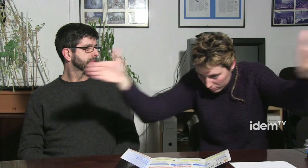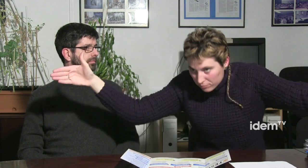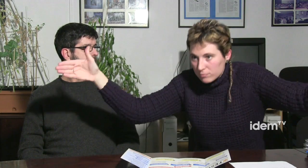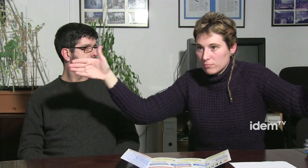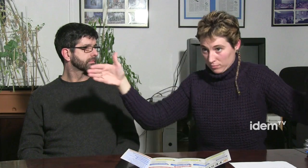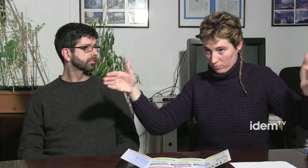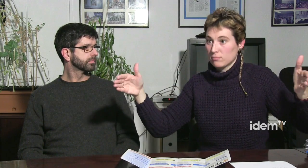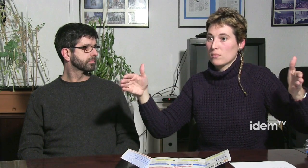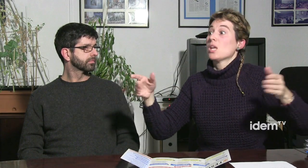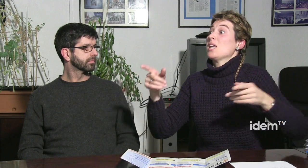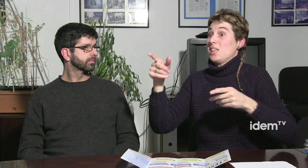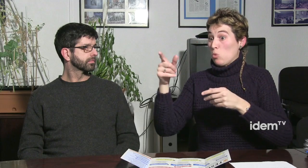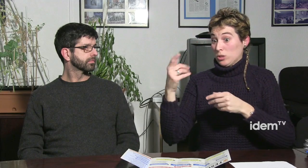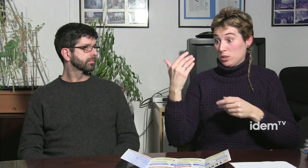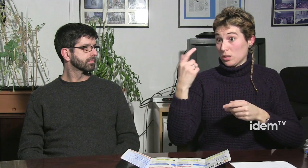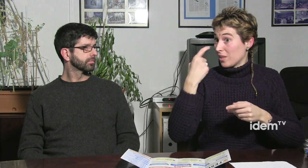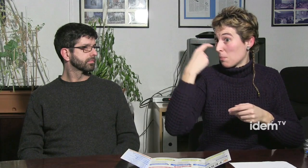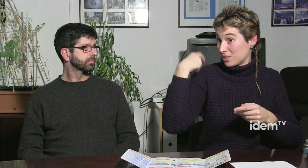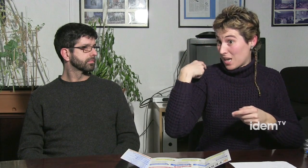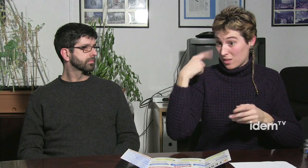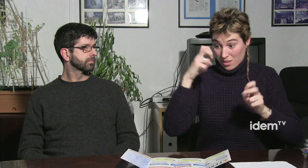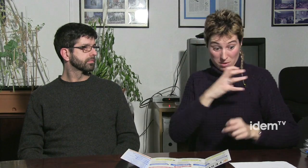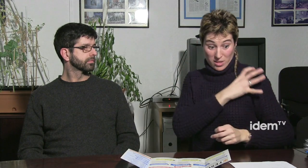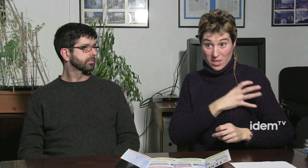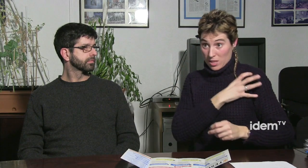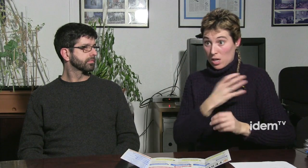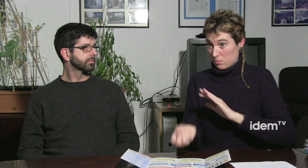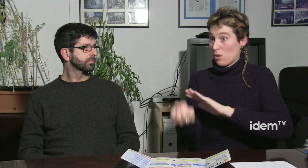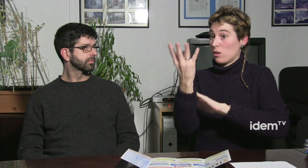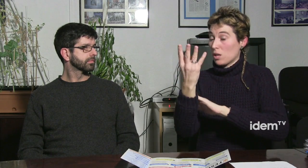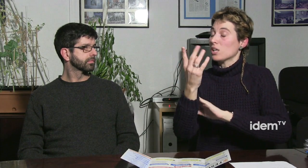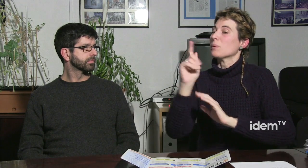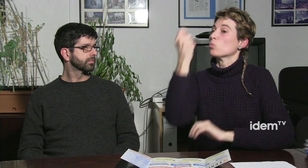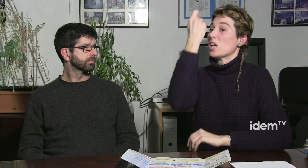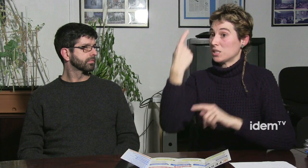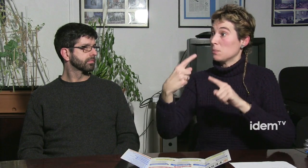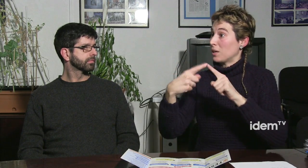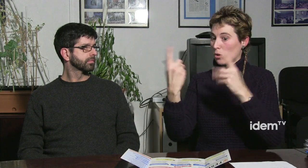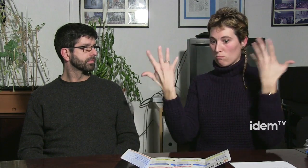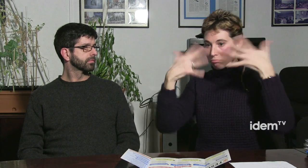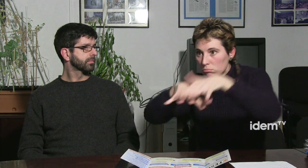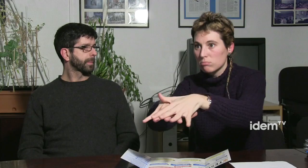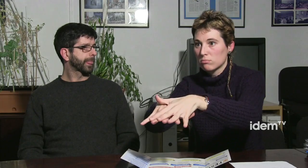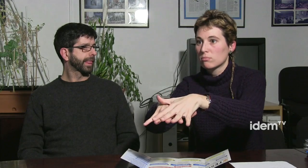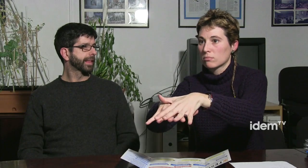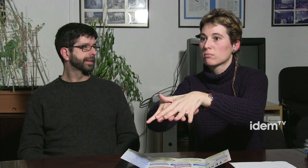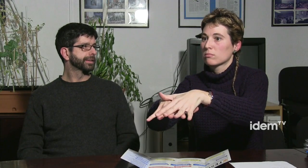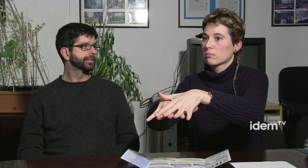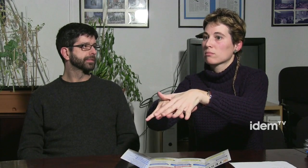perquè sempre hem estat i en minoria ens interessa obrir-nos quan es van crear les quatre comissions vam aconseguir aquesta